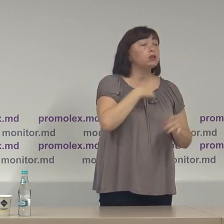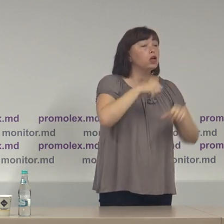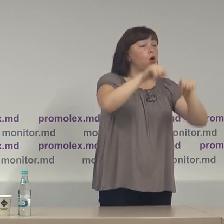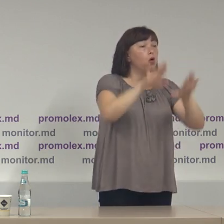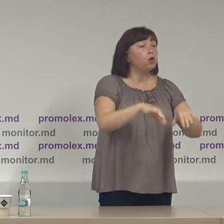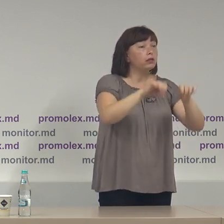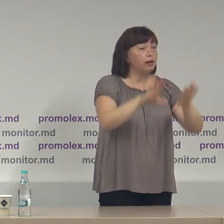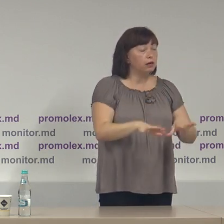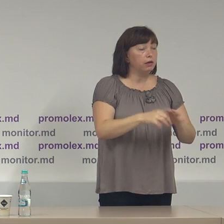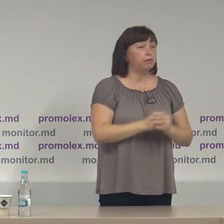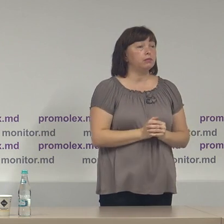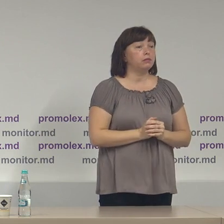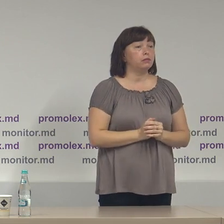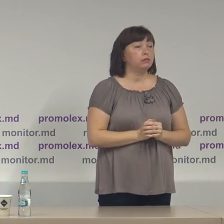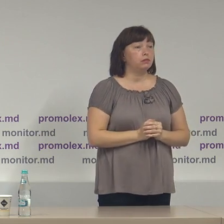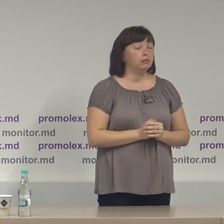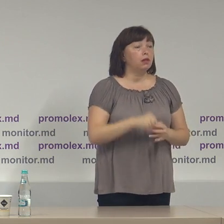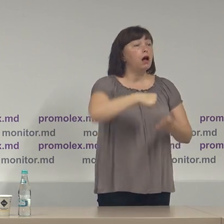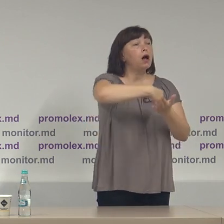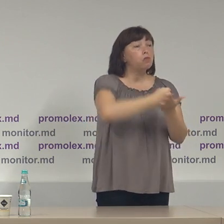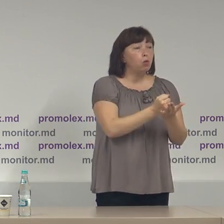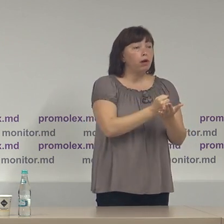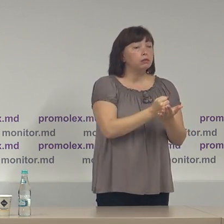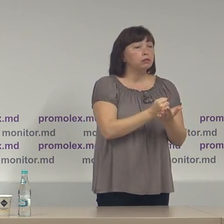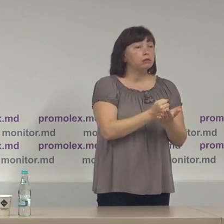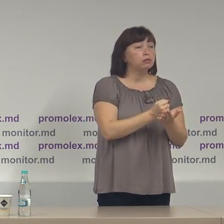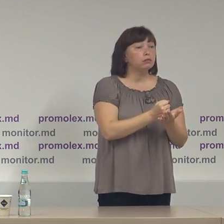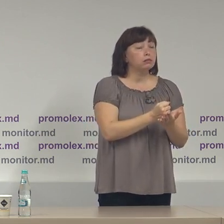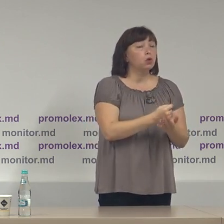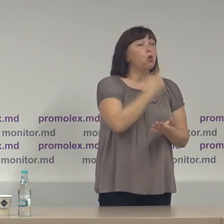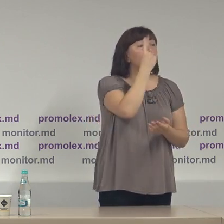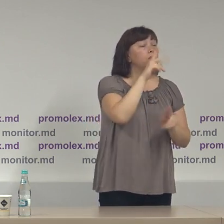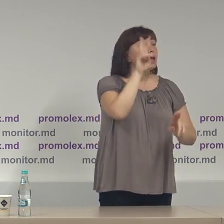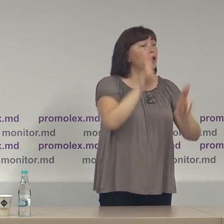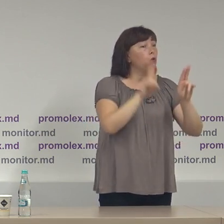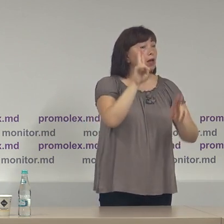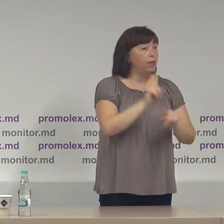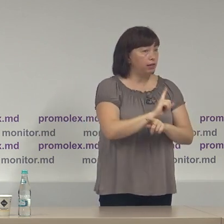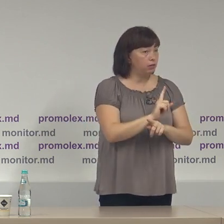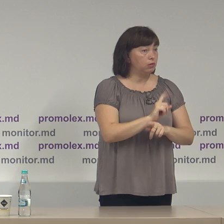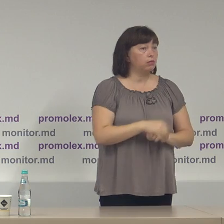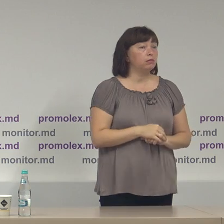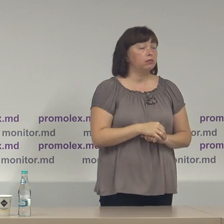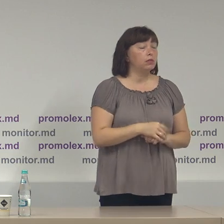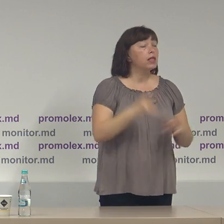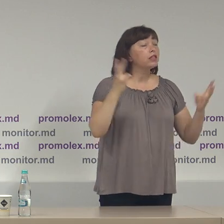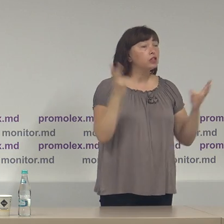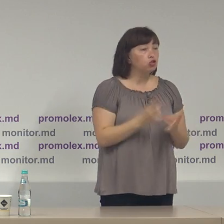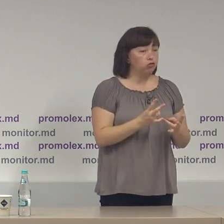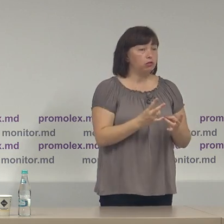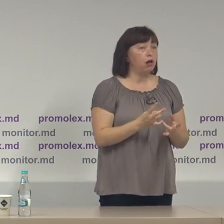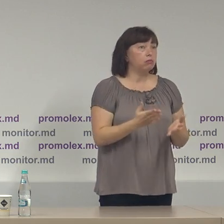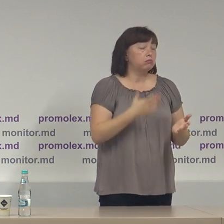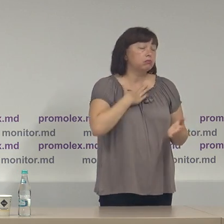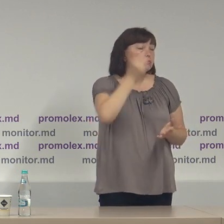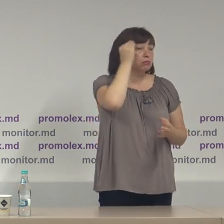a aprobat un regulament necesar din punctul